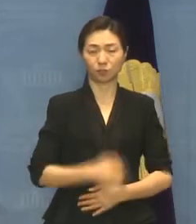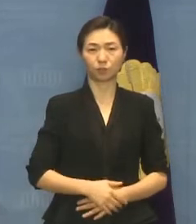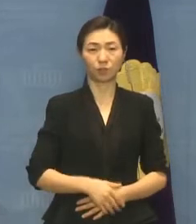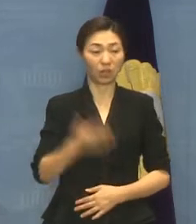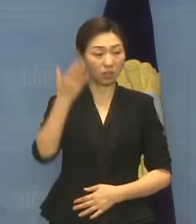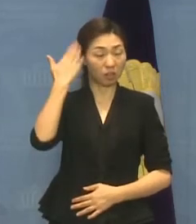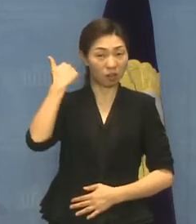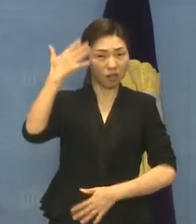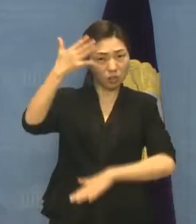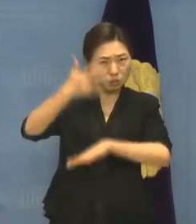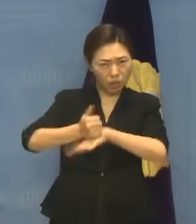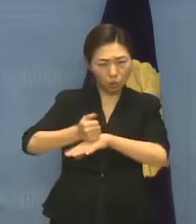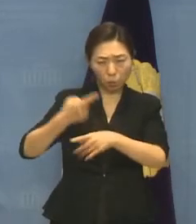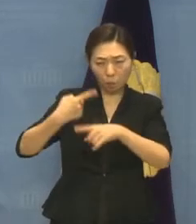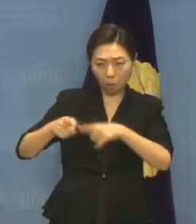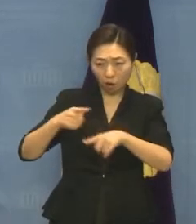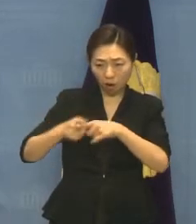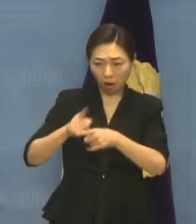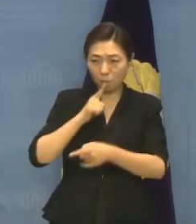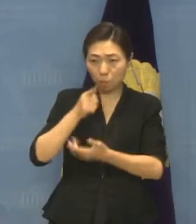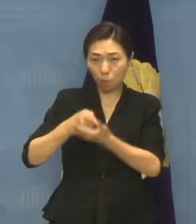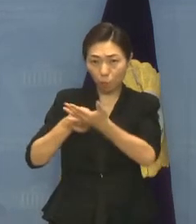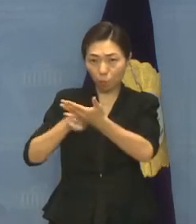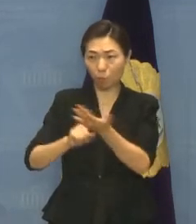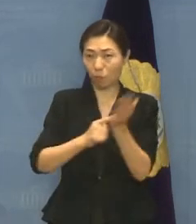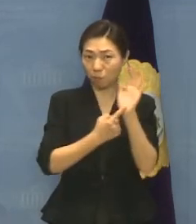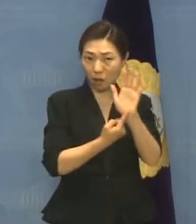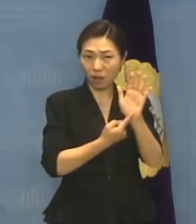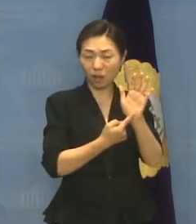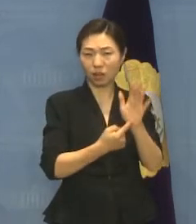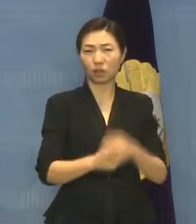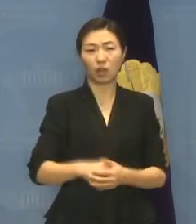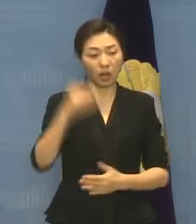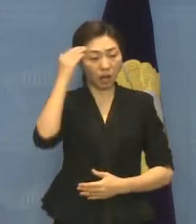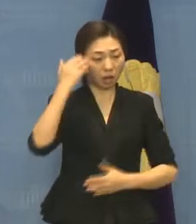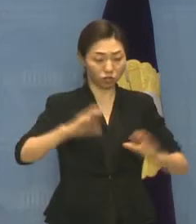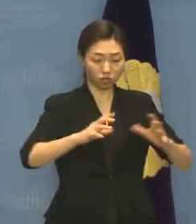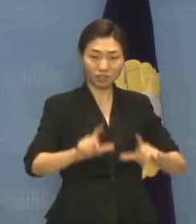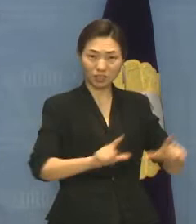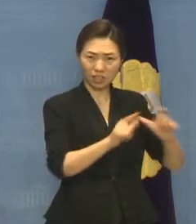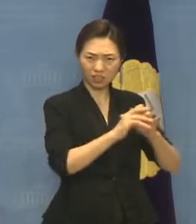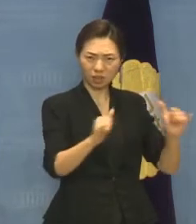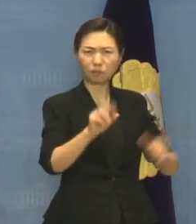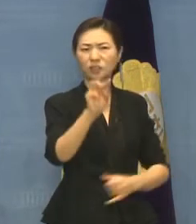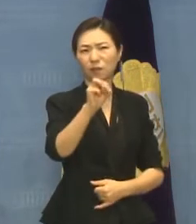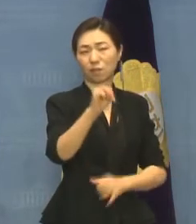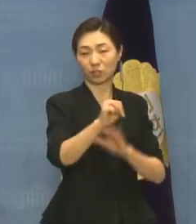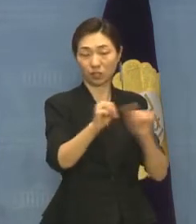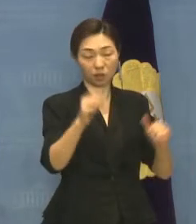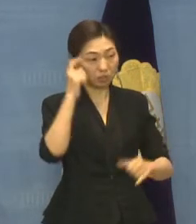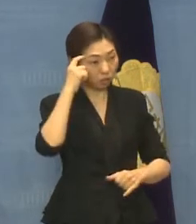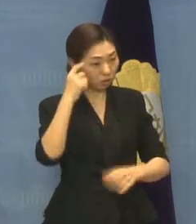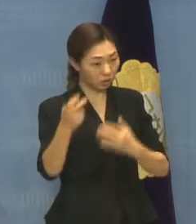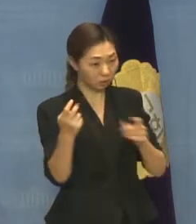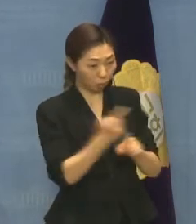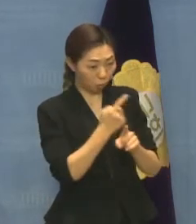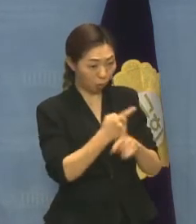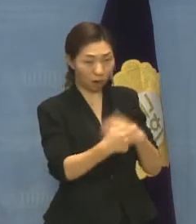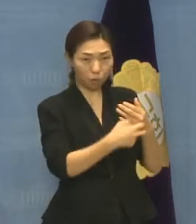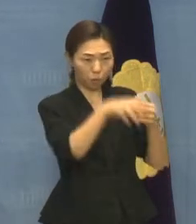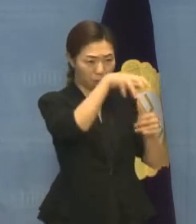발표되었습니다. 한국의 장애인 거주시설은 약 3만 명, 정신장애인 요양시설에는 8천여 명,